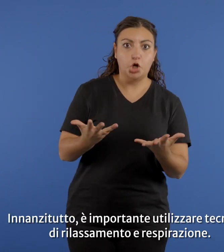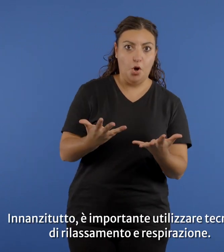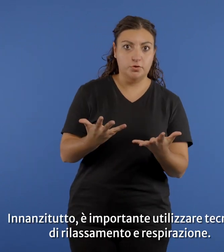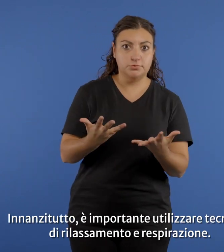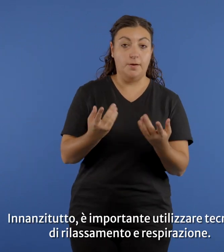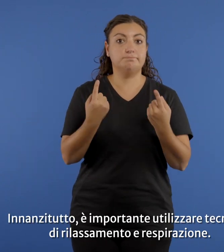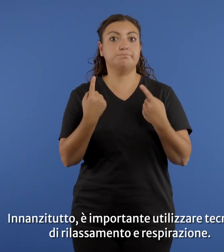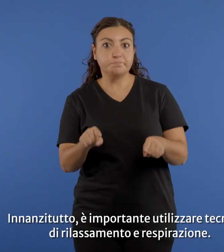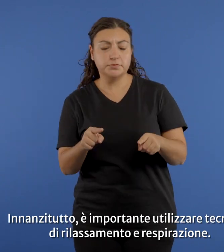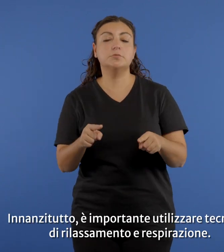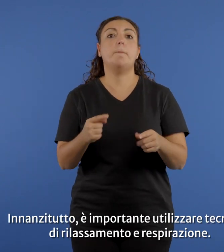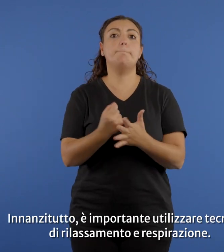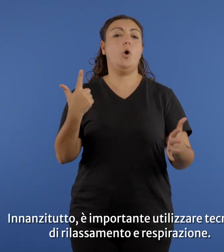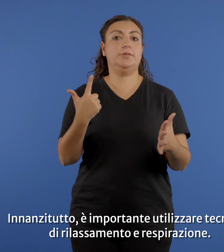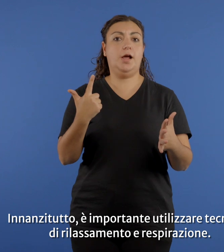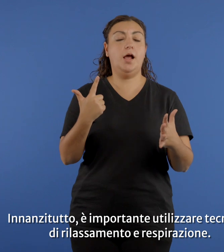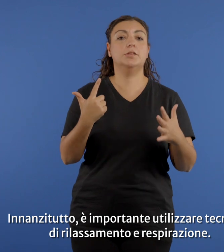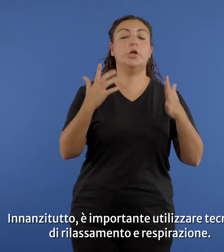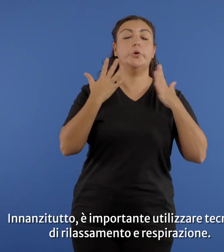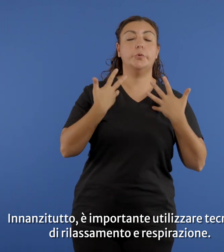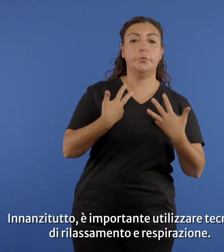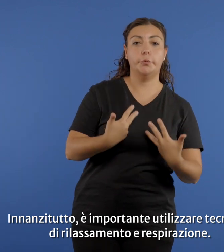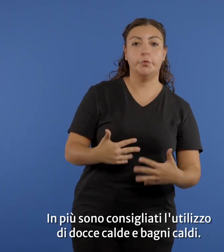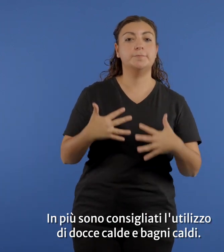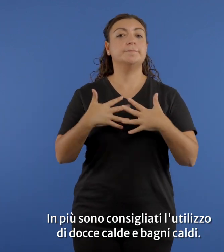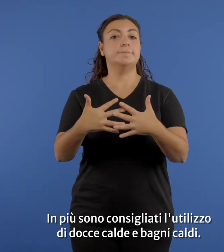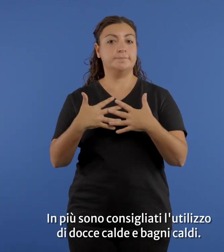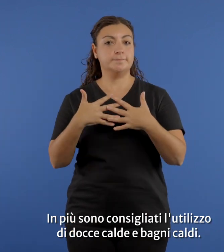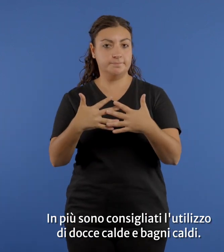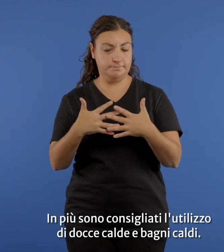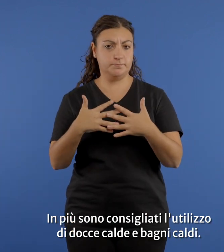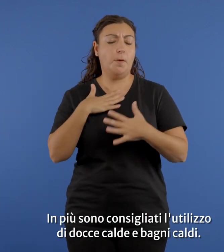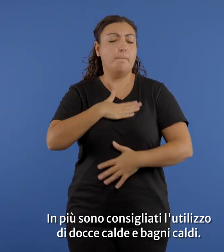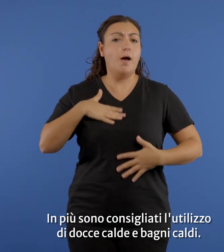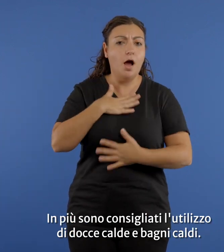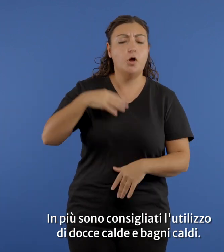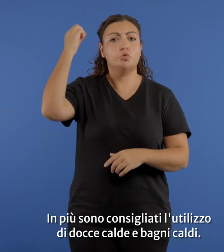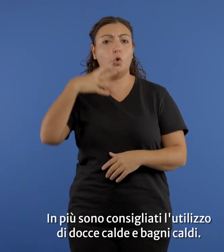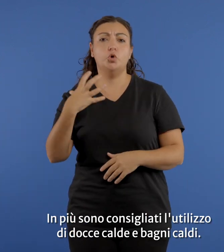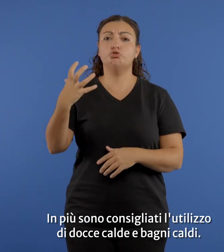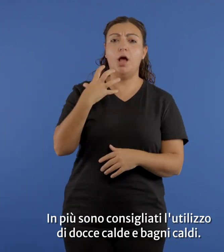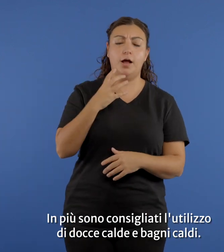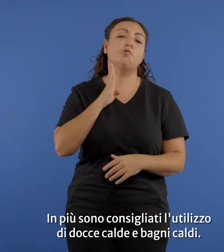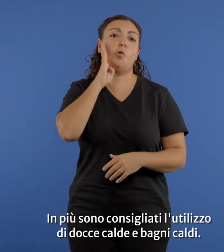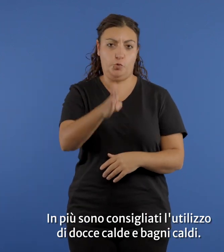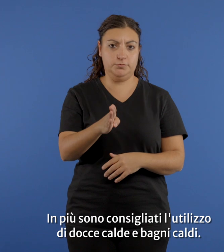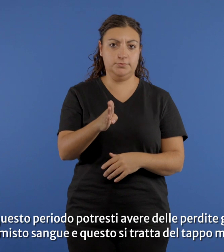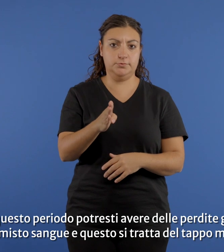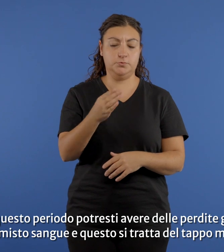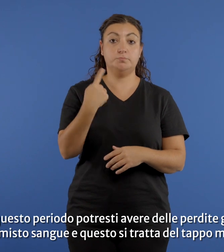utilizzare tecniche di rilassamento e respirazione. In più sono consigliate l'utilizzo di docce calde e bagni caldi. In questo